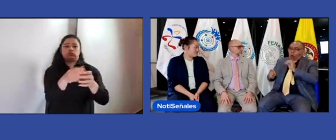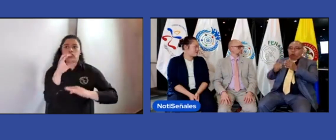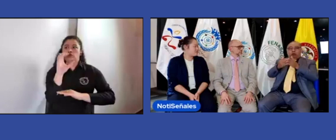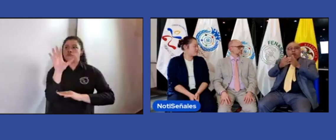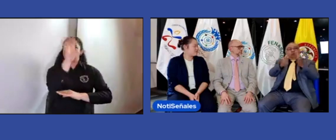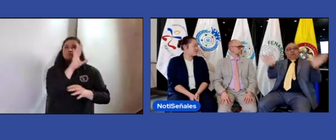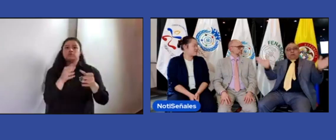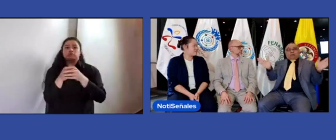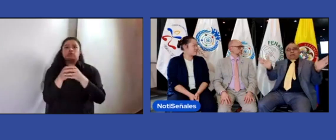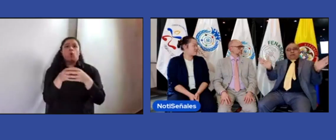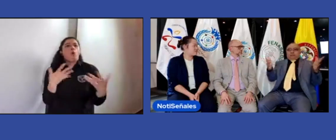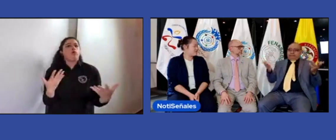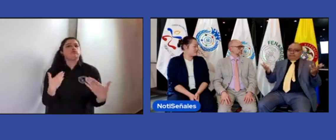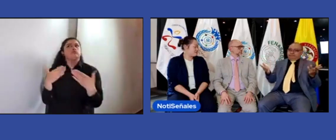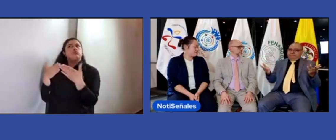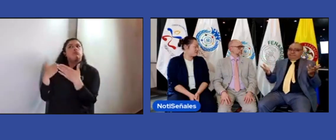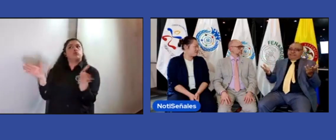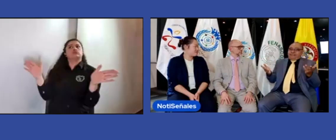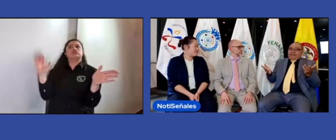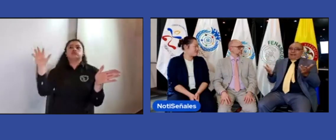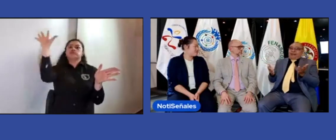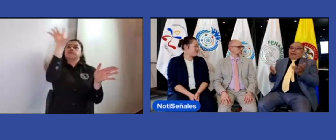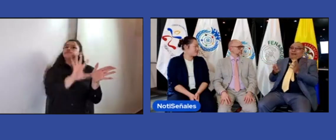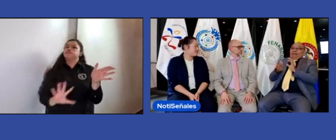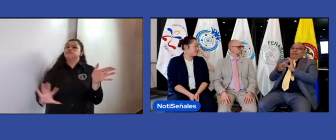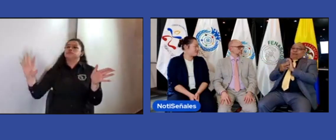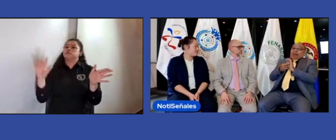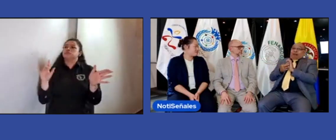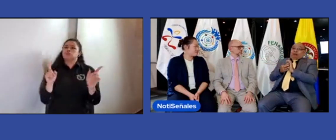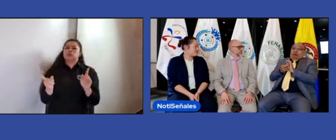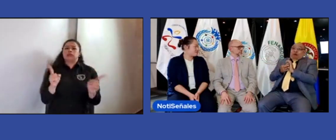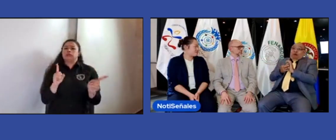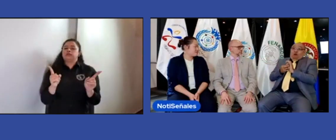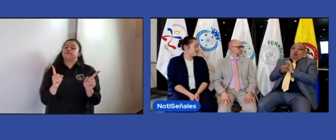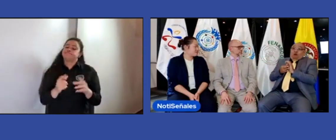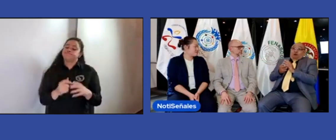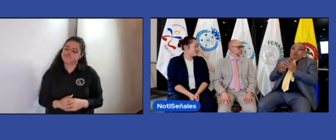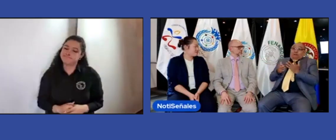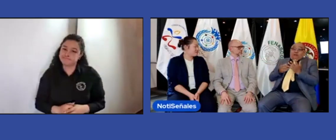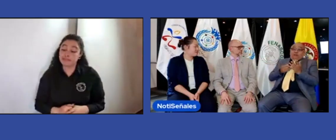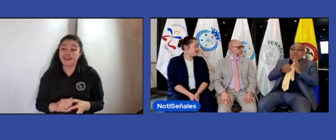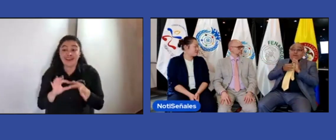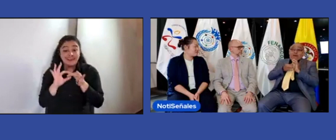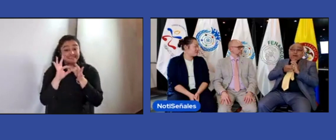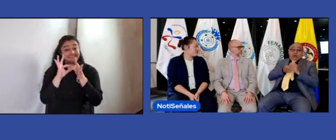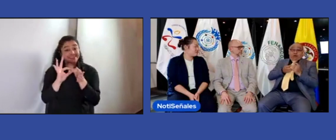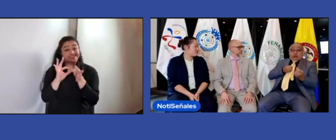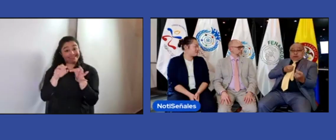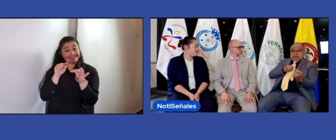trabaja por las asociaciones que están federadas o por la comunidad sorda en general esa es la pregunta